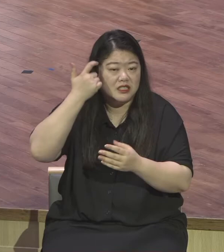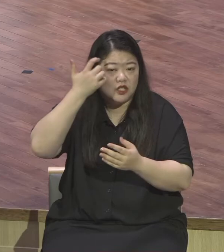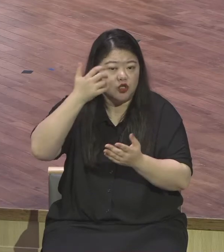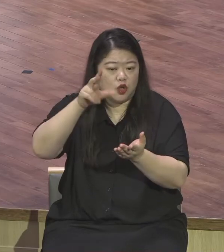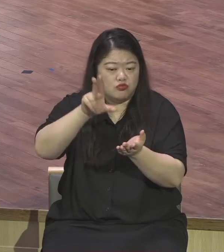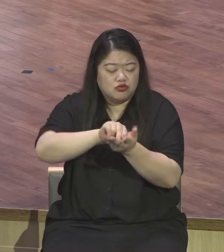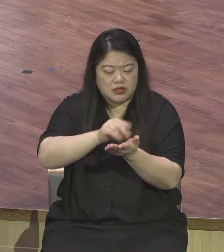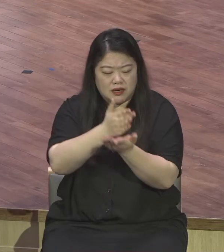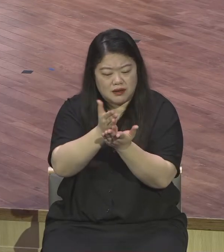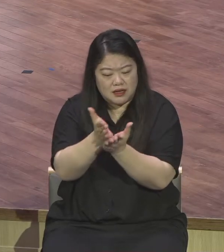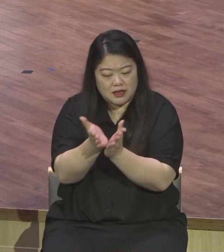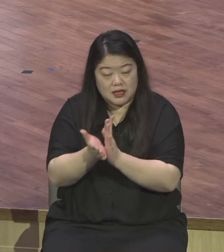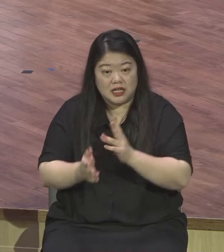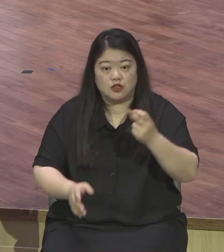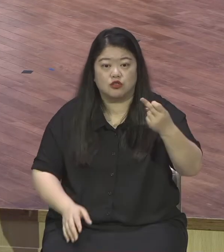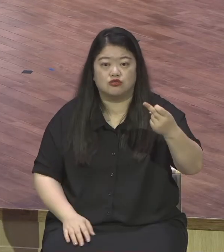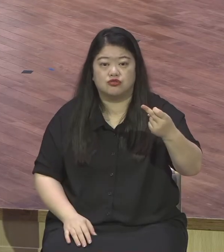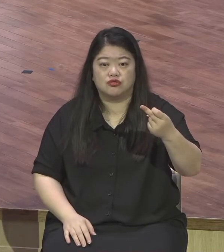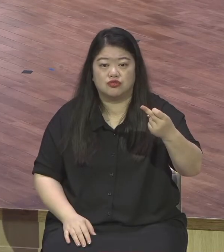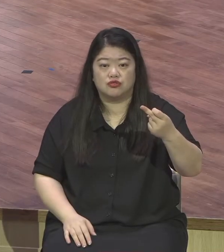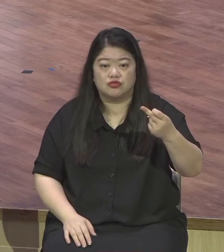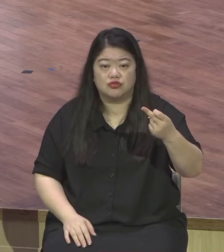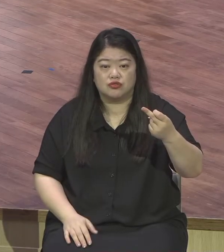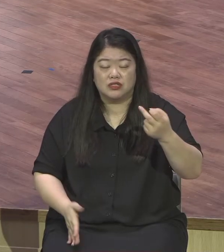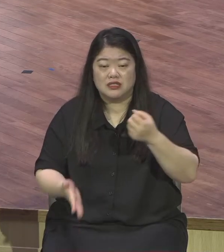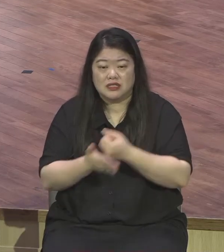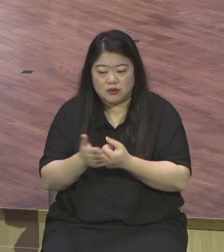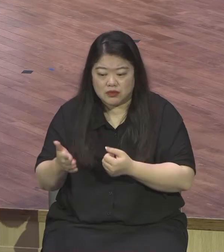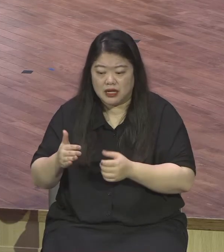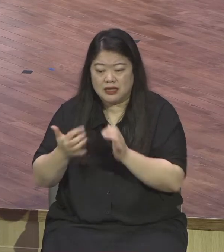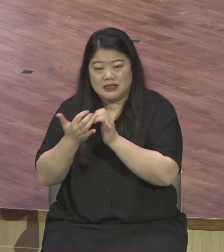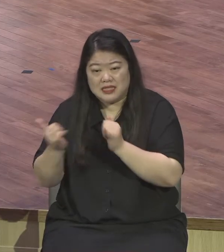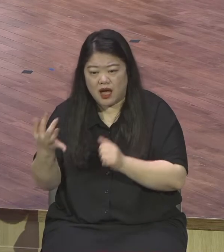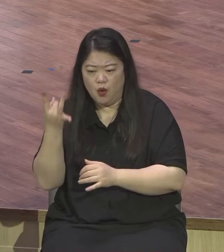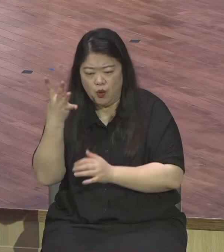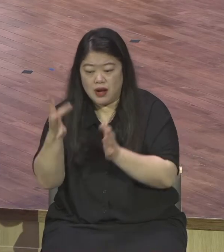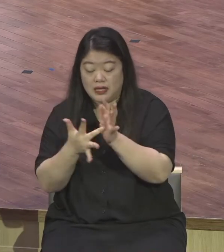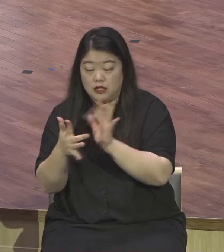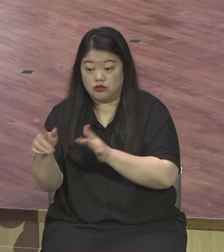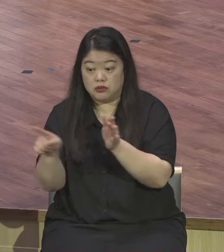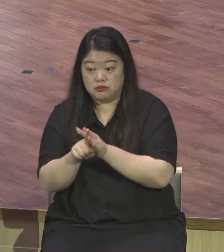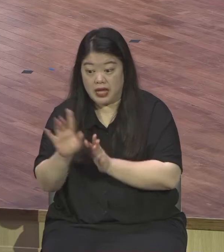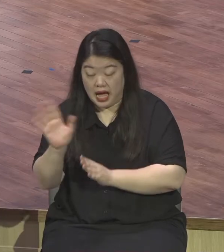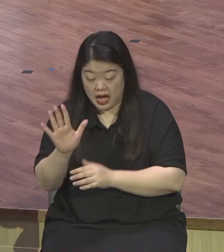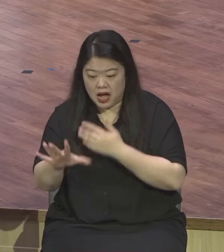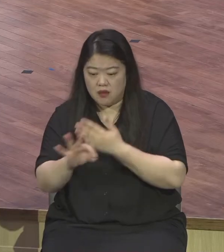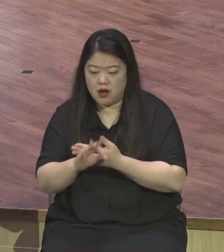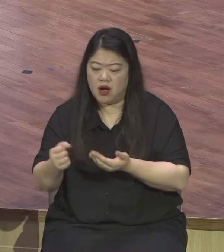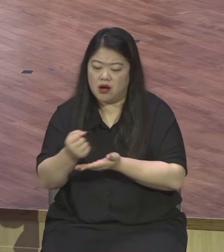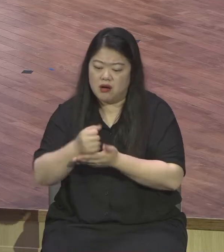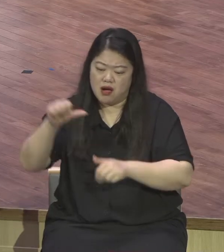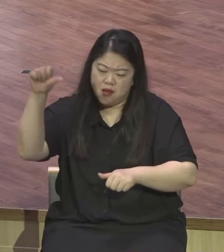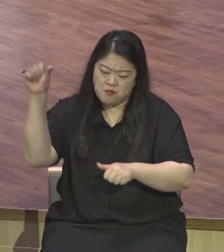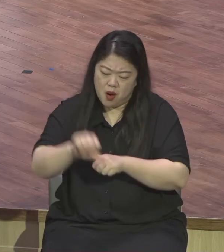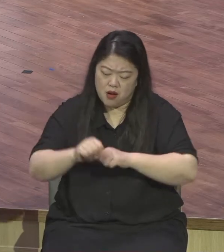문제를 인해가 영원한 멸망길로 갈 수밖에 없는 인류를 구원하기 위합니다 그 방법이 바로